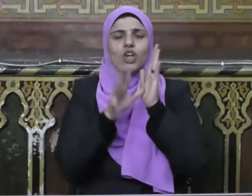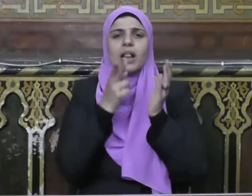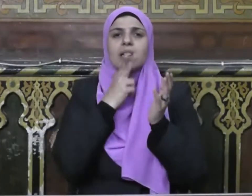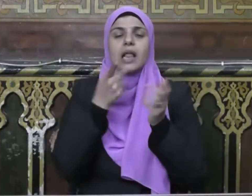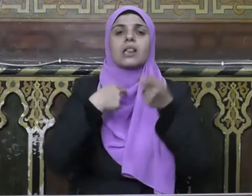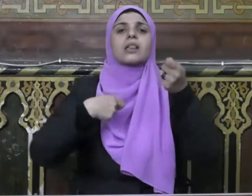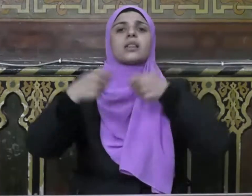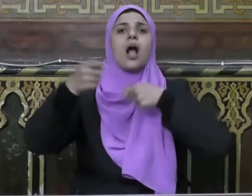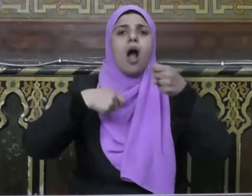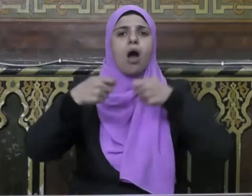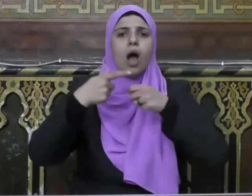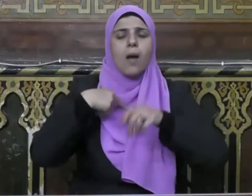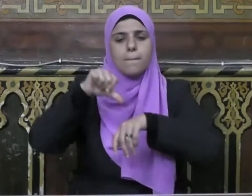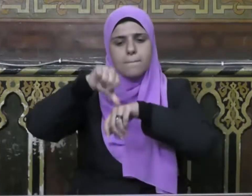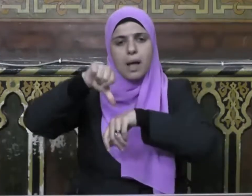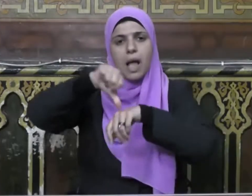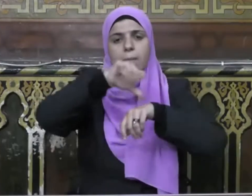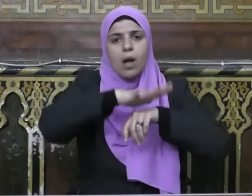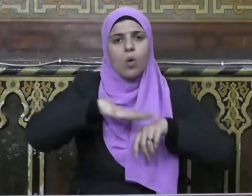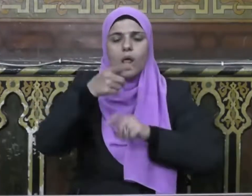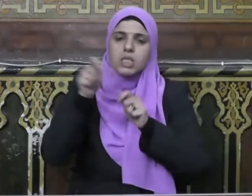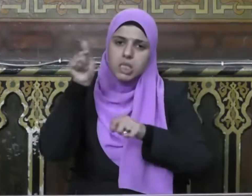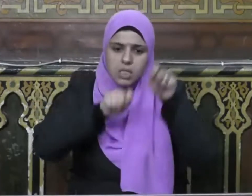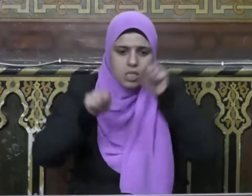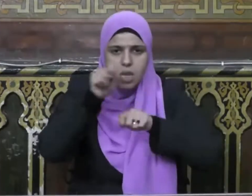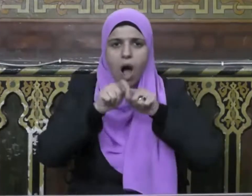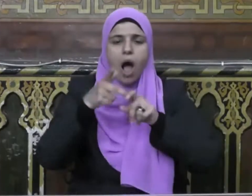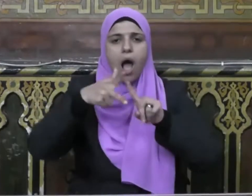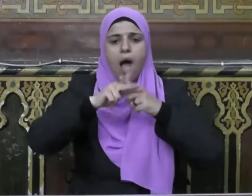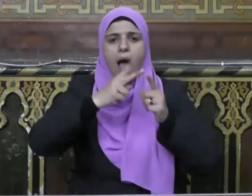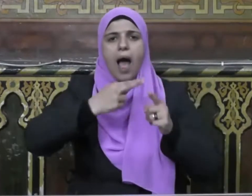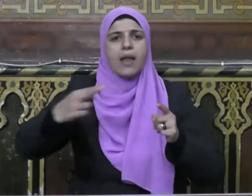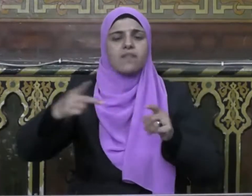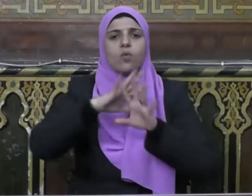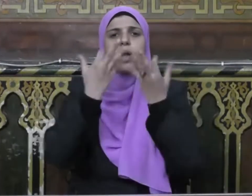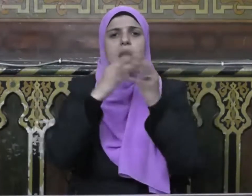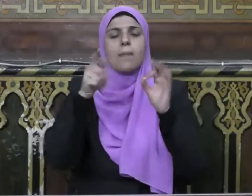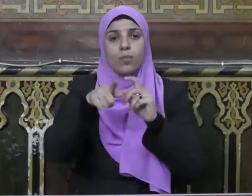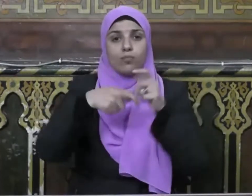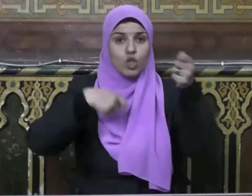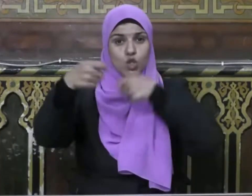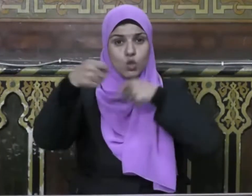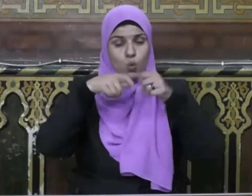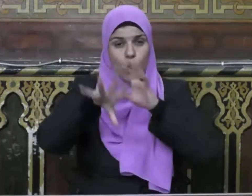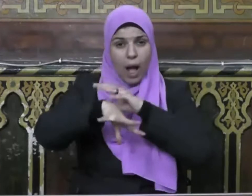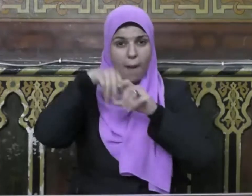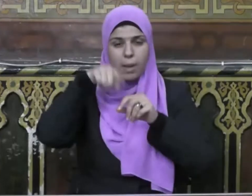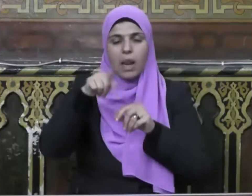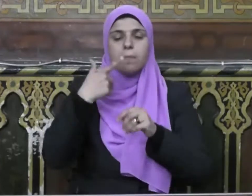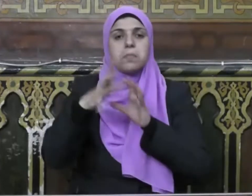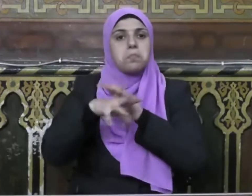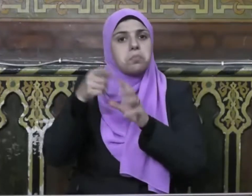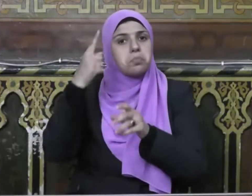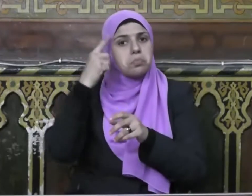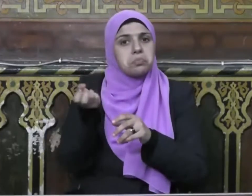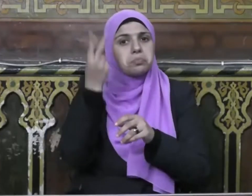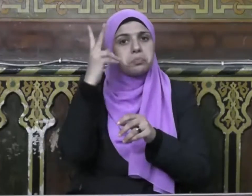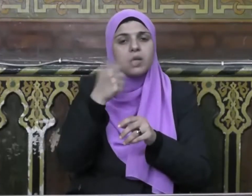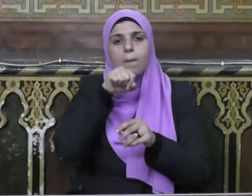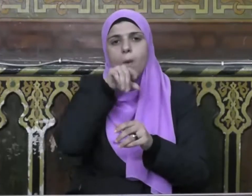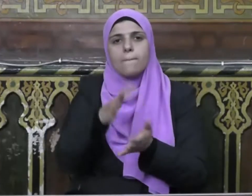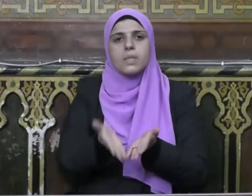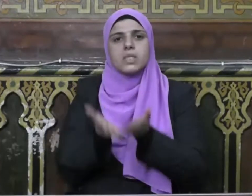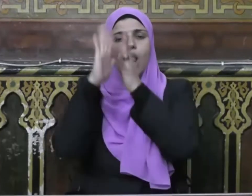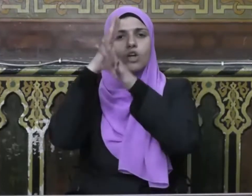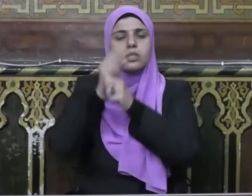والاتجارة ومقراً لأرباب الصناعات والحرف وهذا السوق الذي أنشأه نبينا